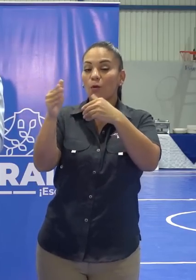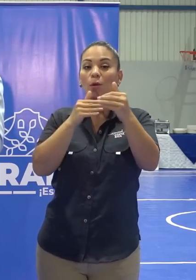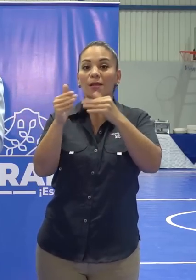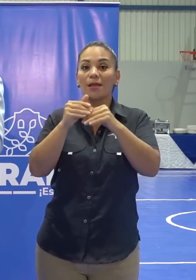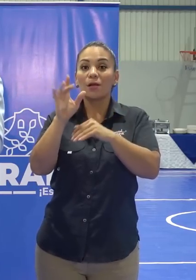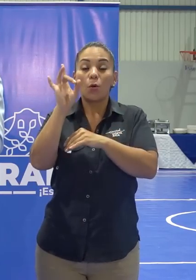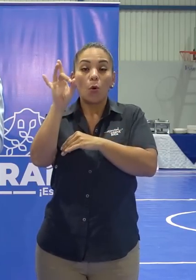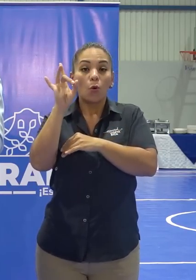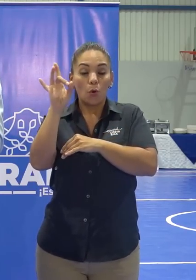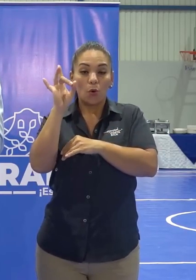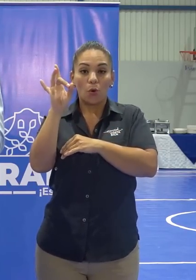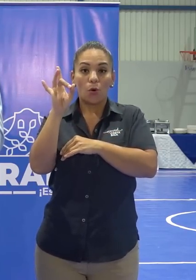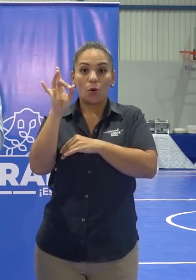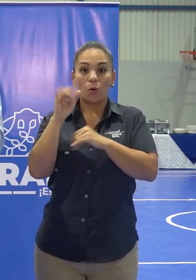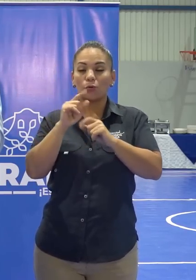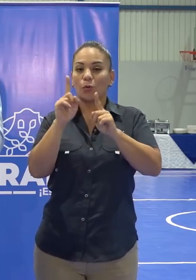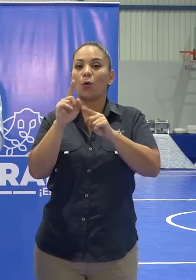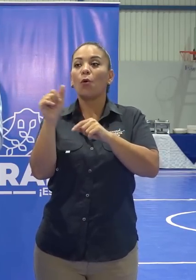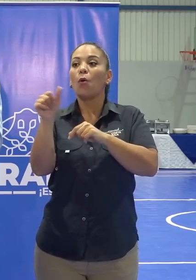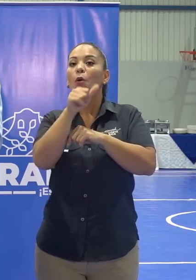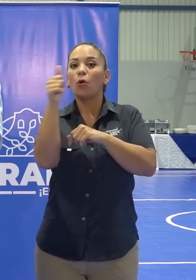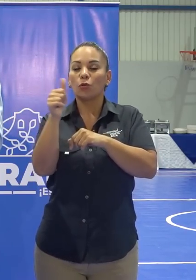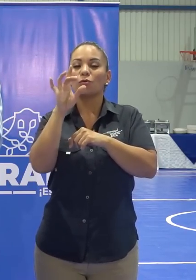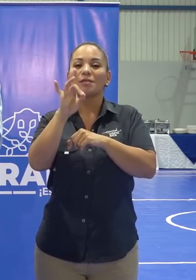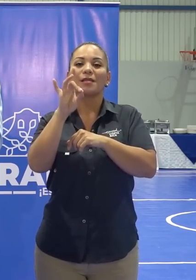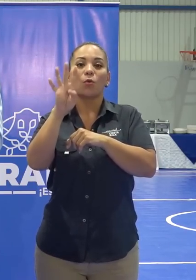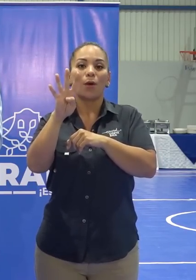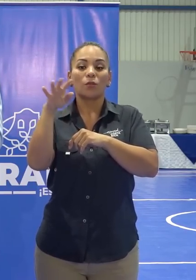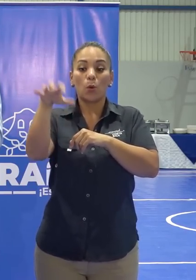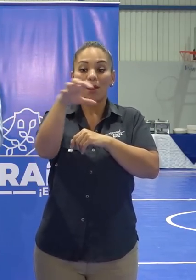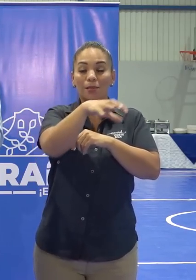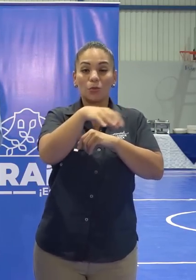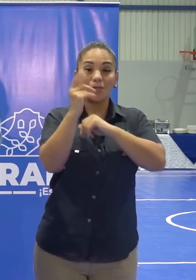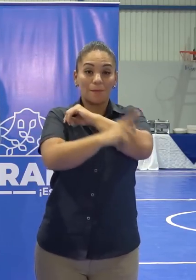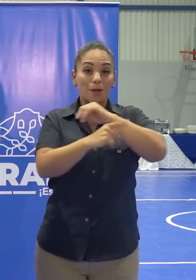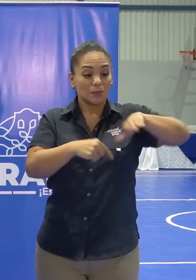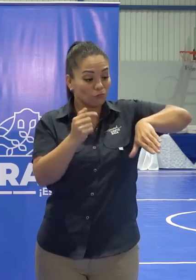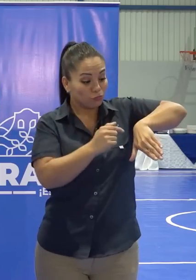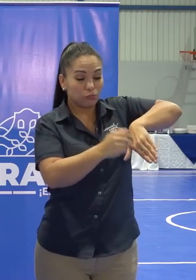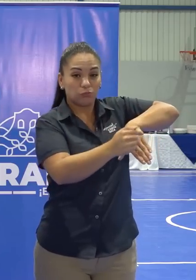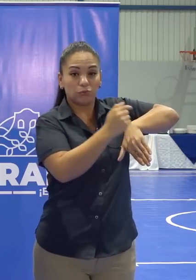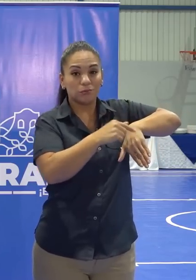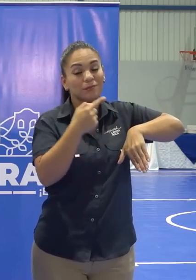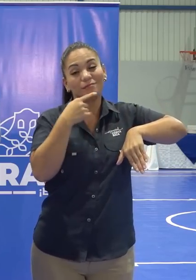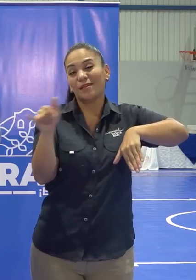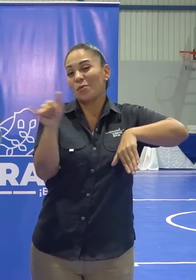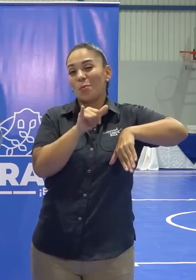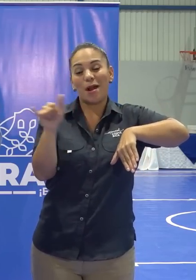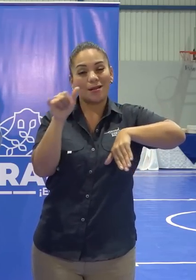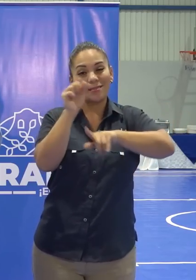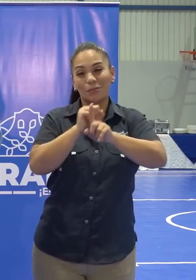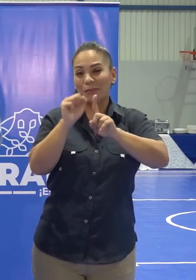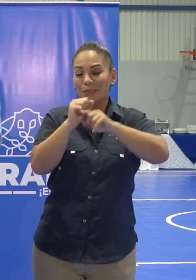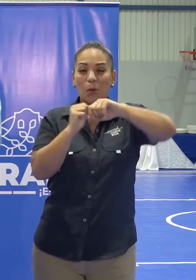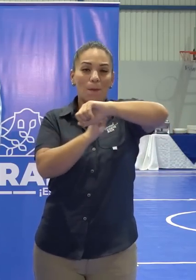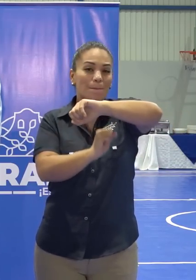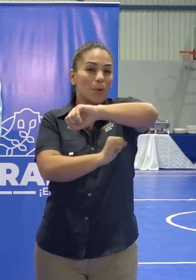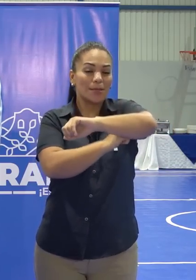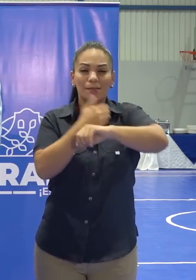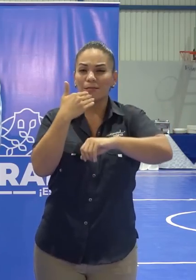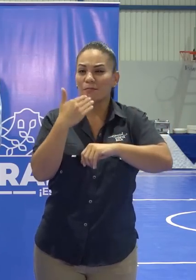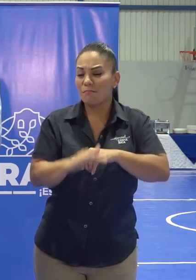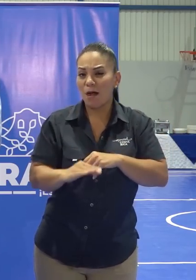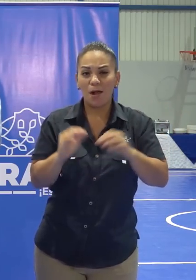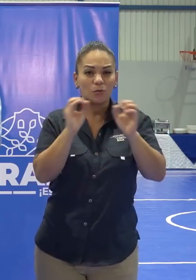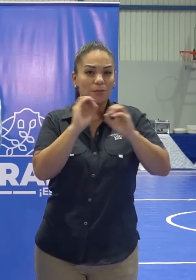de los ocho de los otros 84 cantones del país, le van a decir lo mismo. Puentes que no han estado